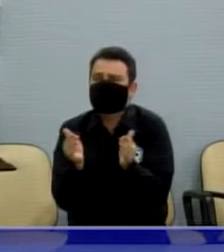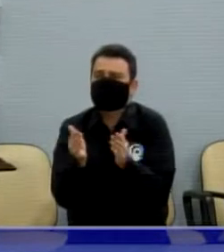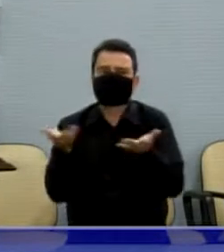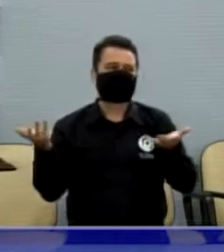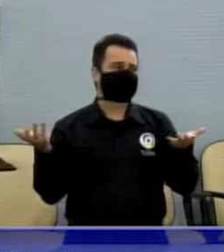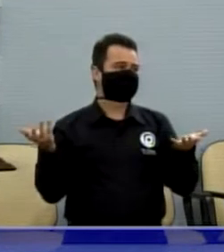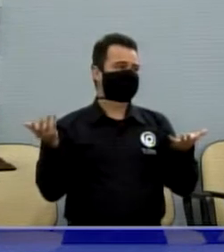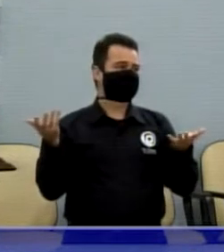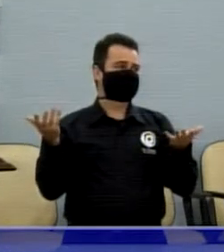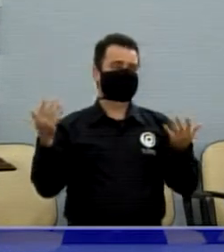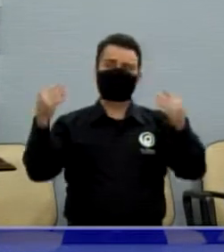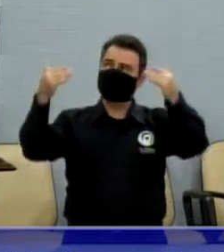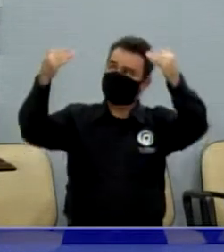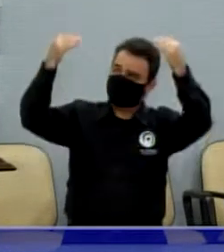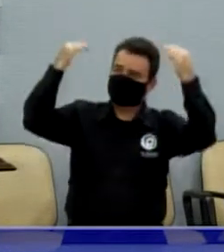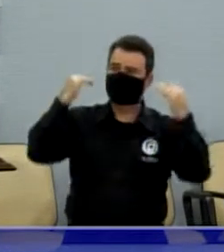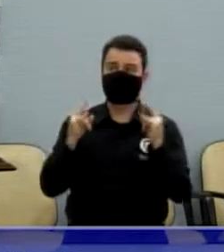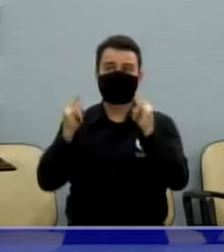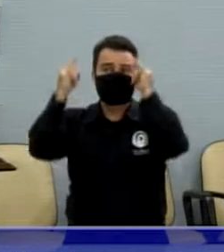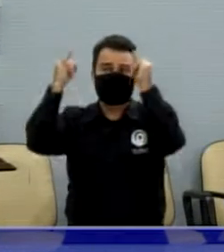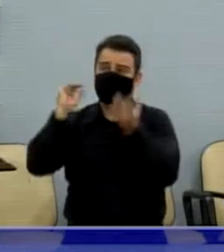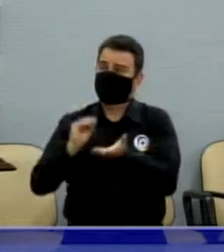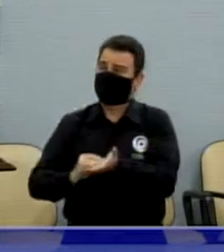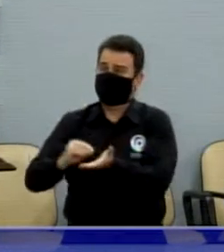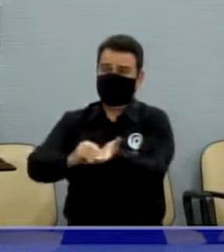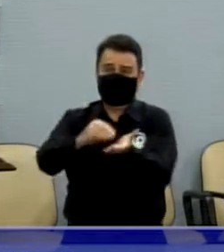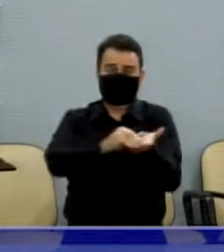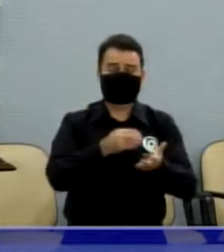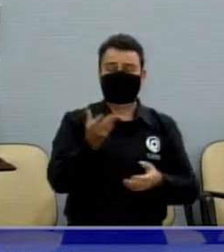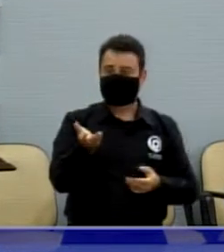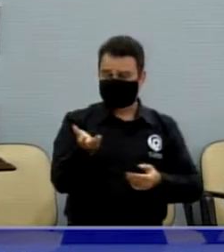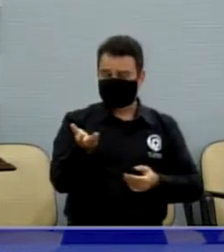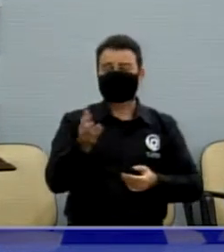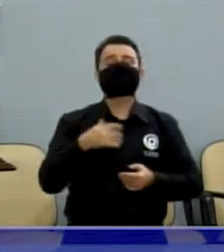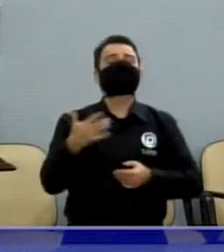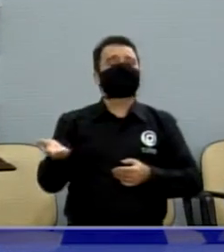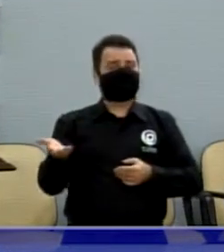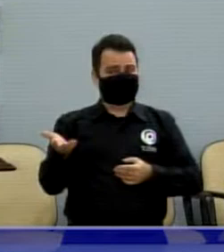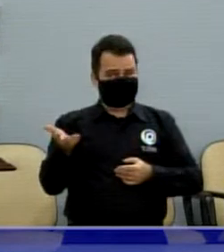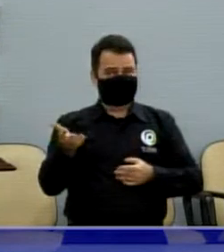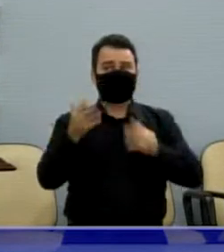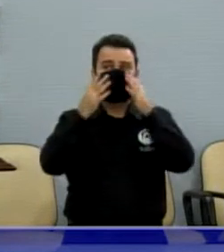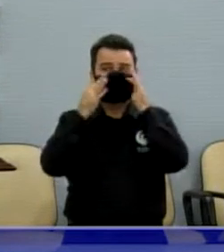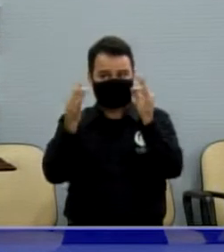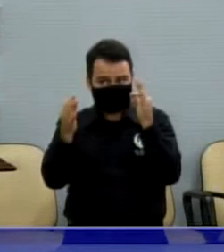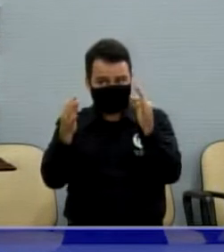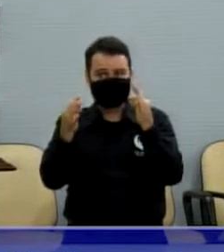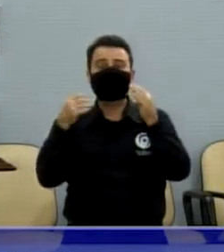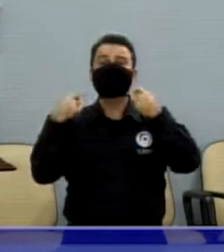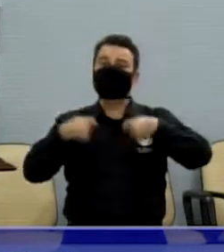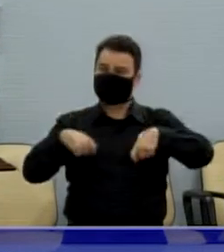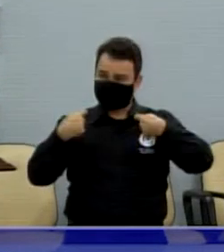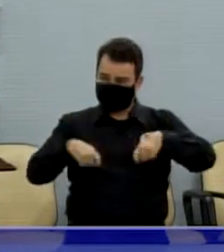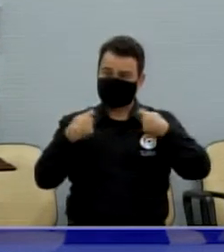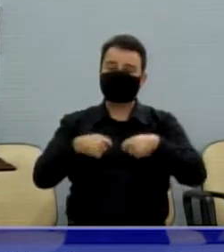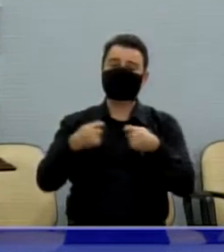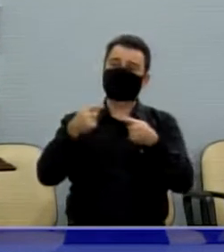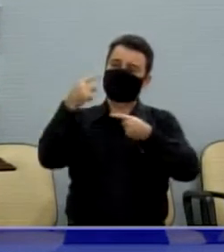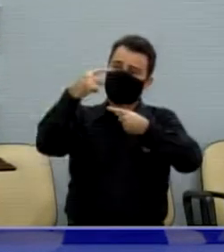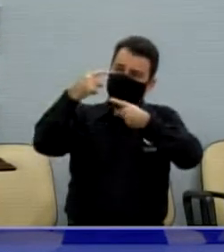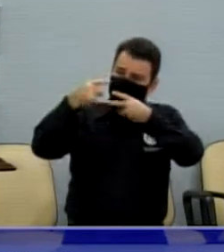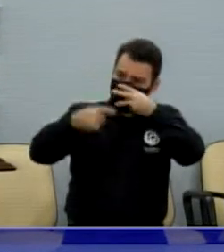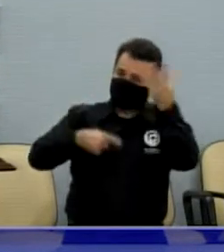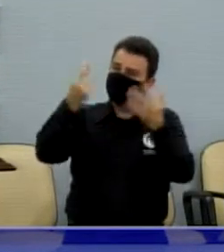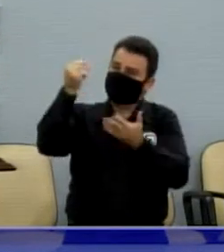Precisa ser avaliado isso, precisa ser colocado no papel e realmente investir